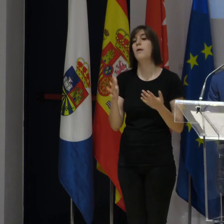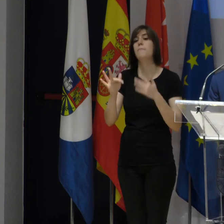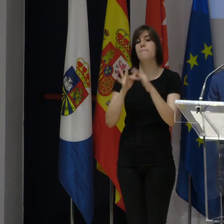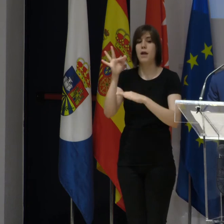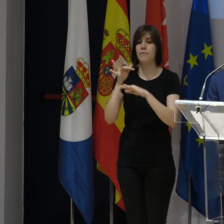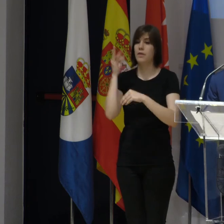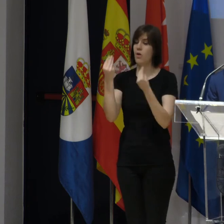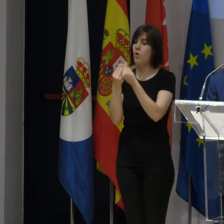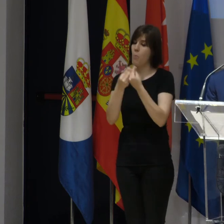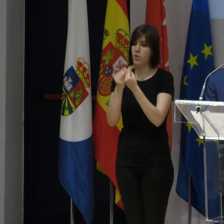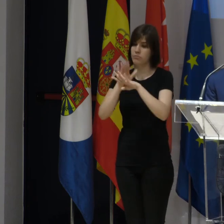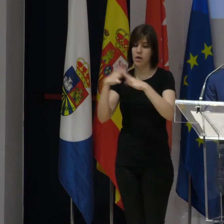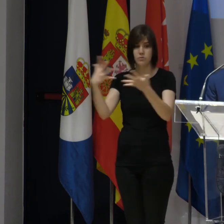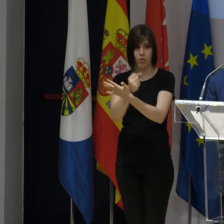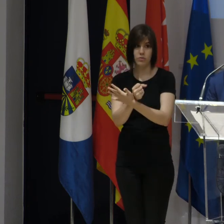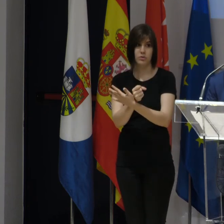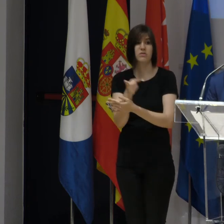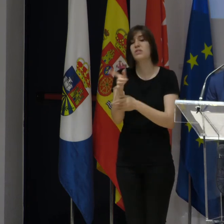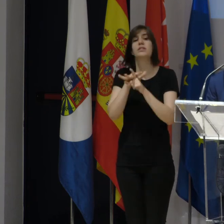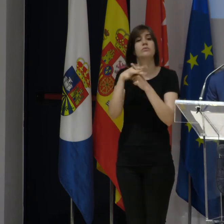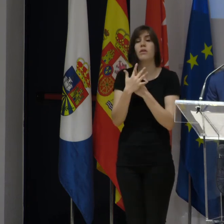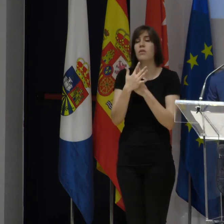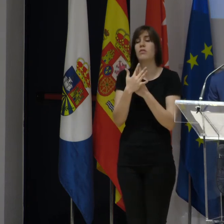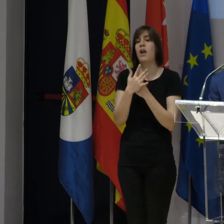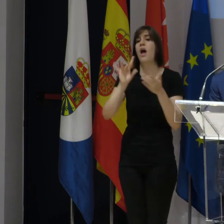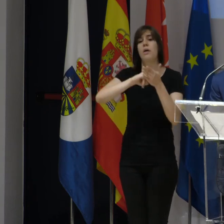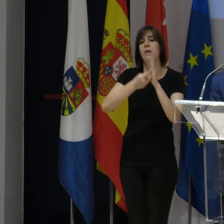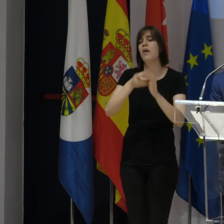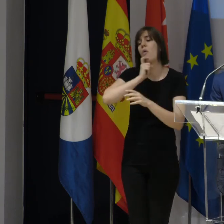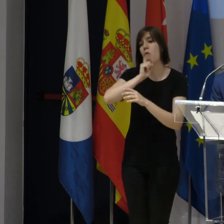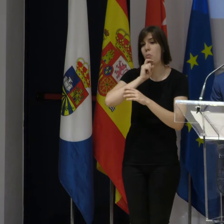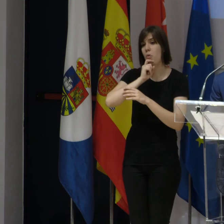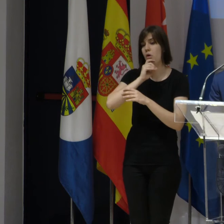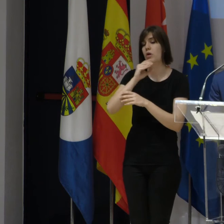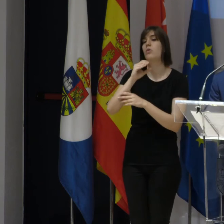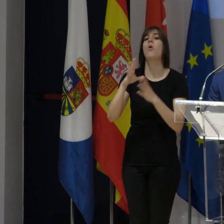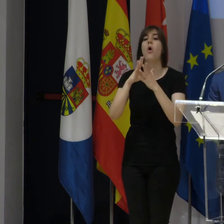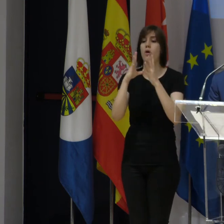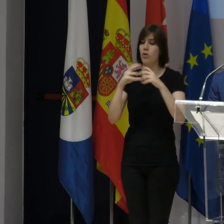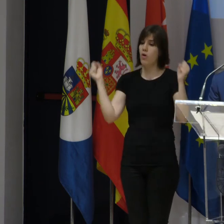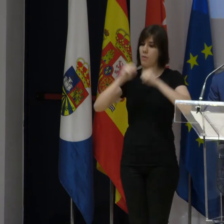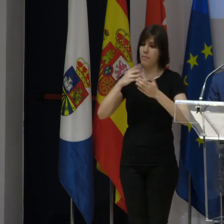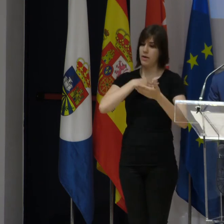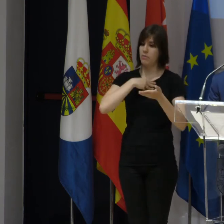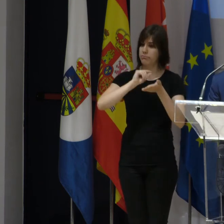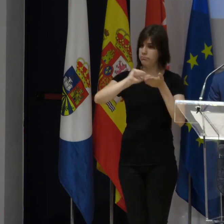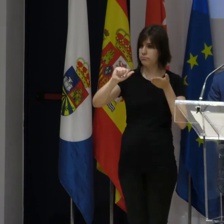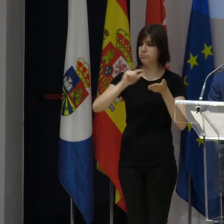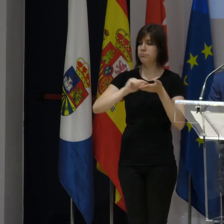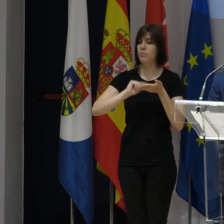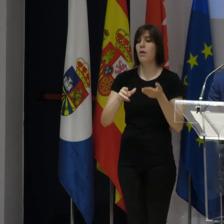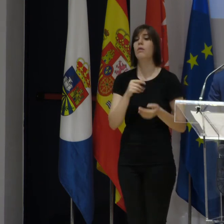comunes para todos. En nuestro caso, las medidas de conciliación se recogen en un convenio propio y también elaboramos un